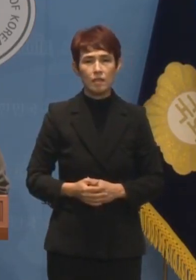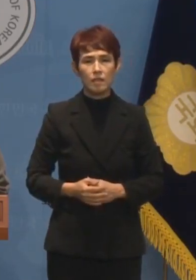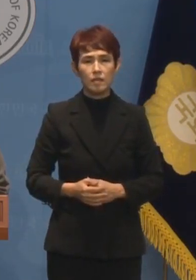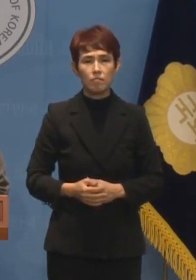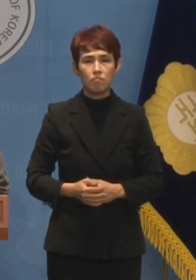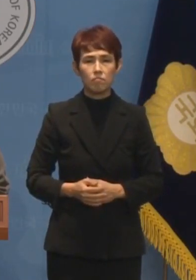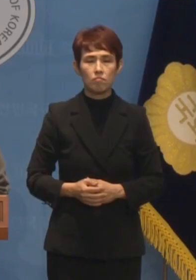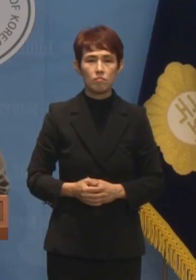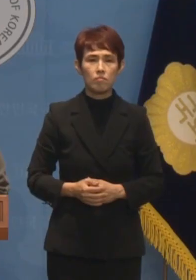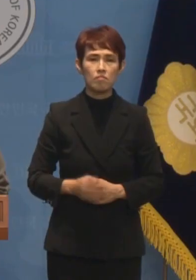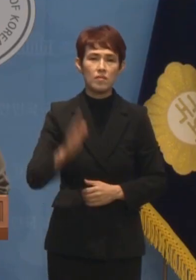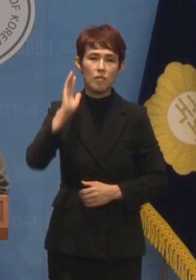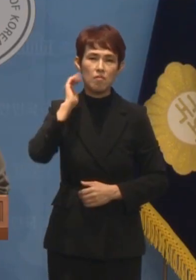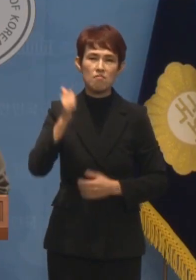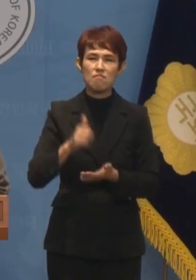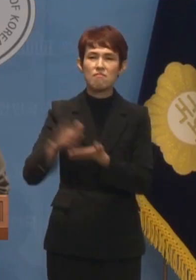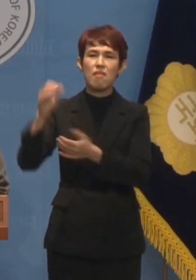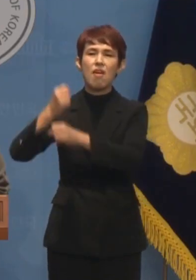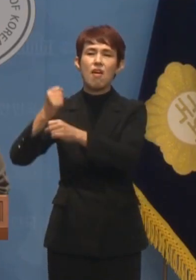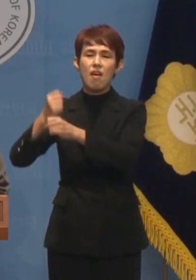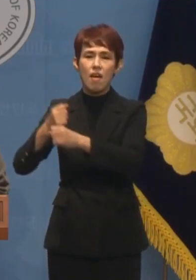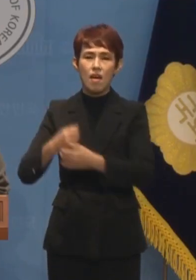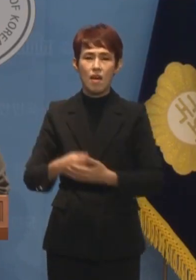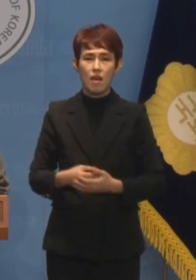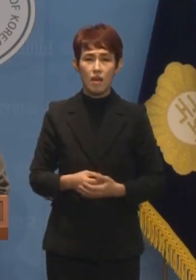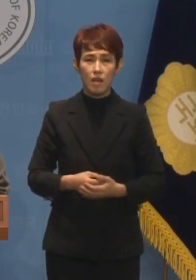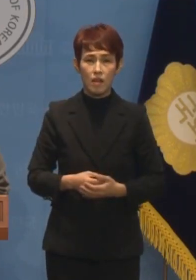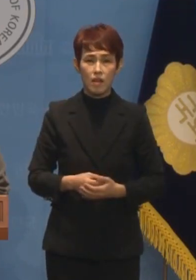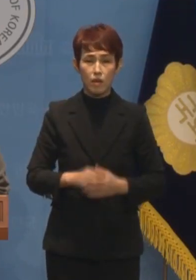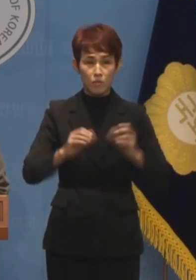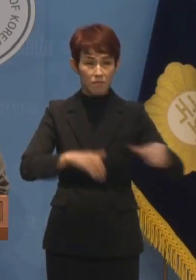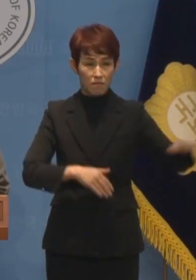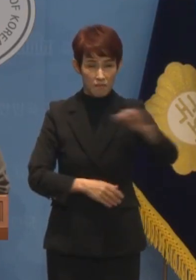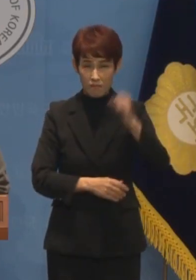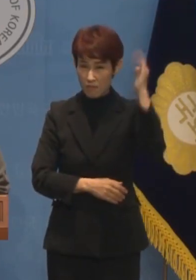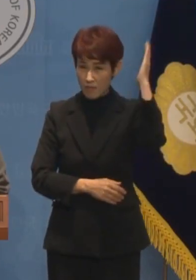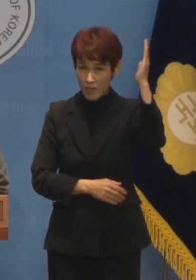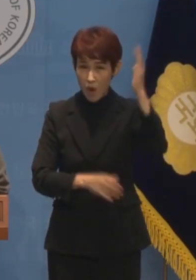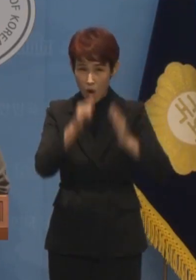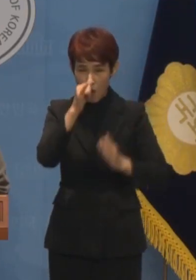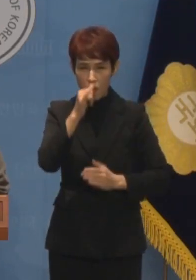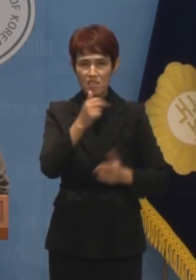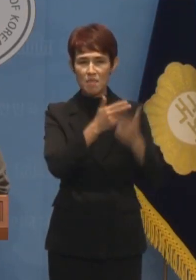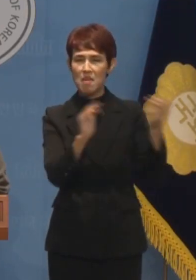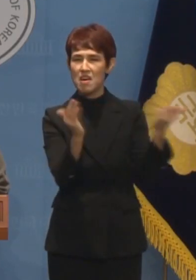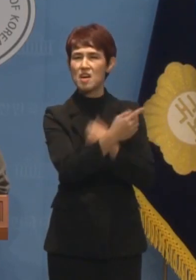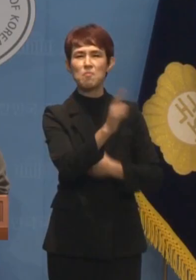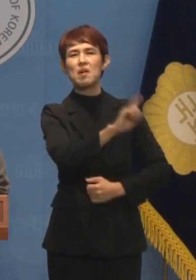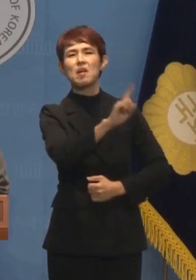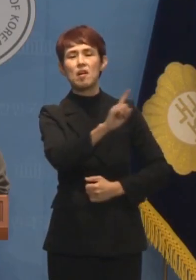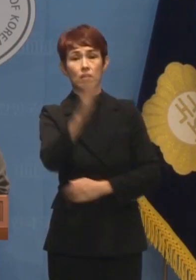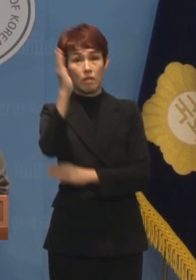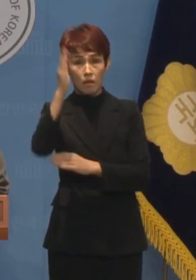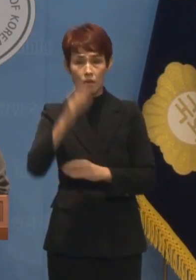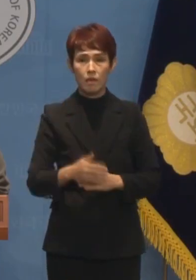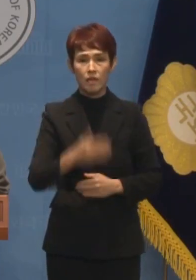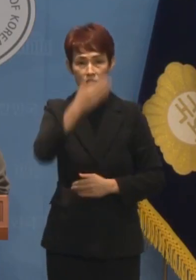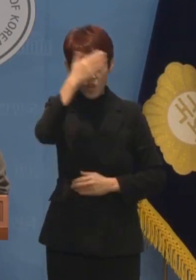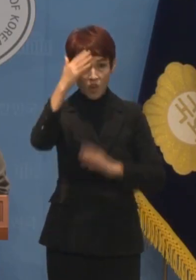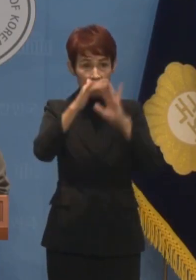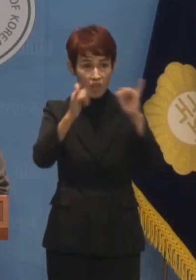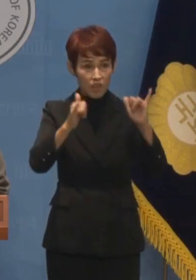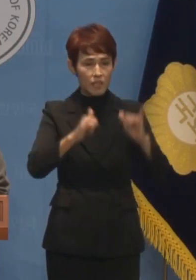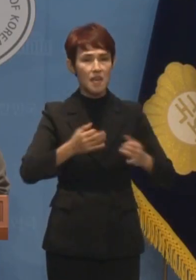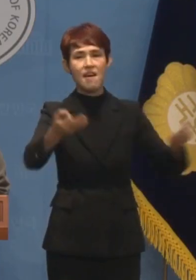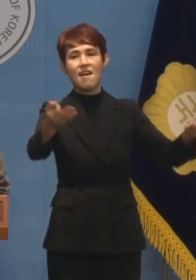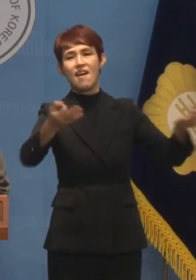국민 목소리도 이재명 반탄이라며 왜곡했는데 이제 와서 청년의 무기로 포퓰리즘식